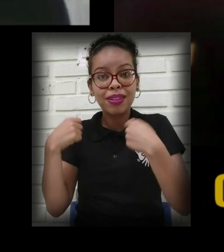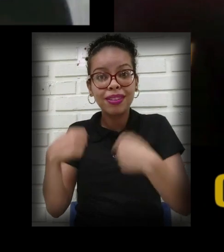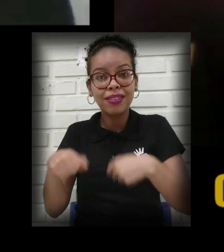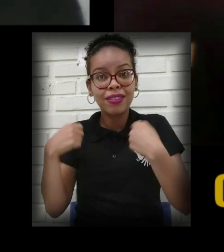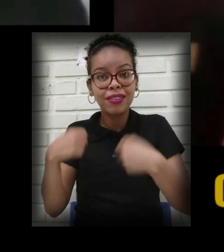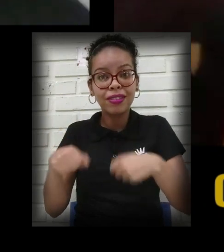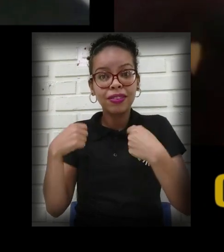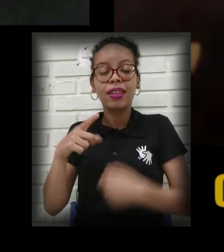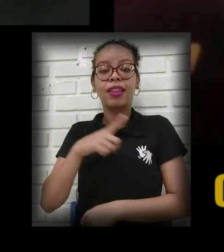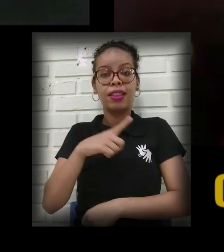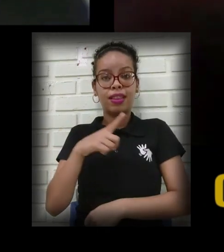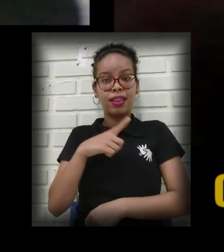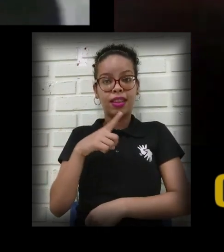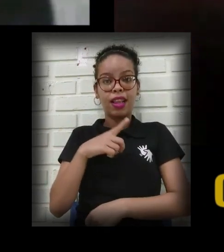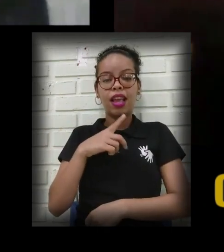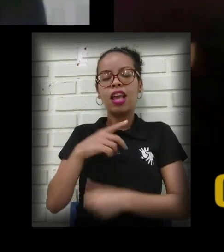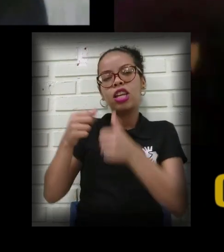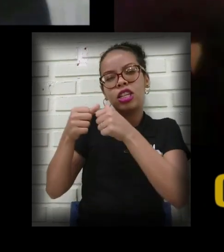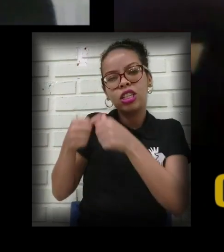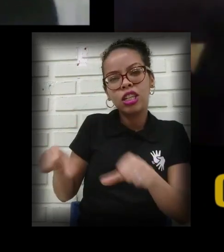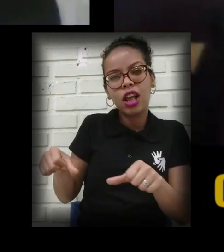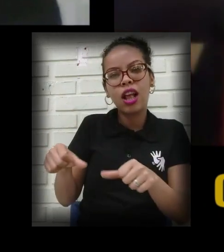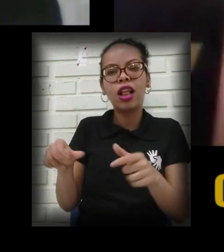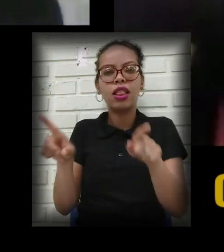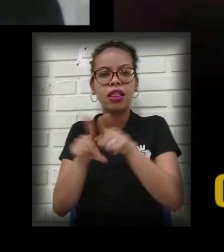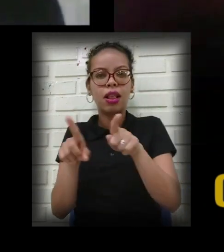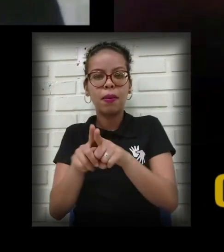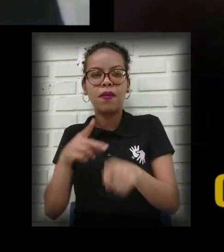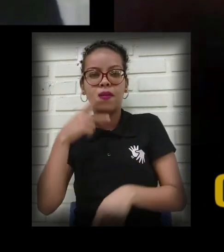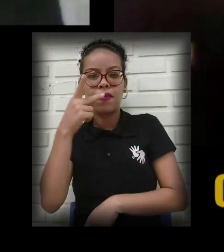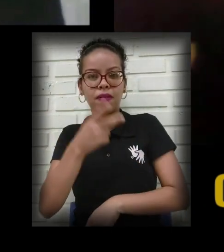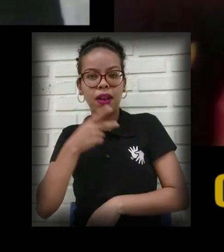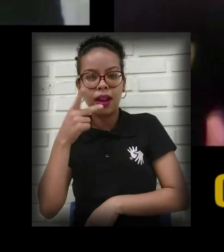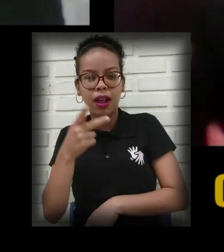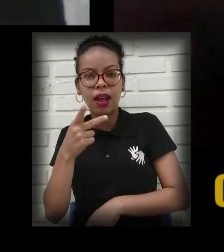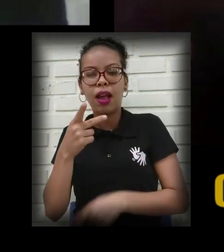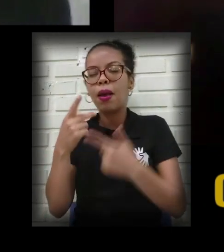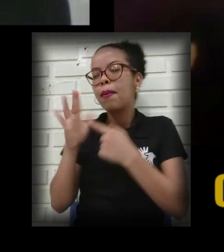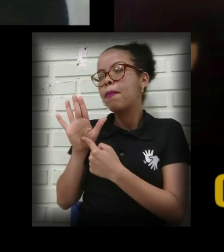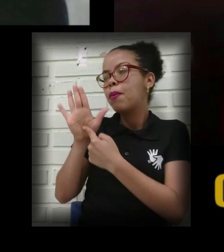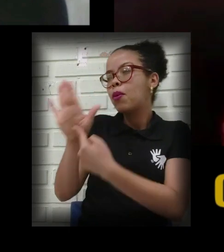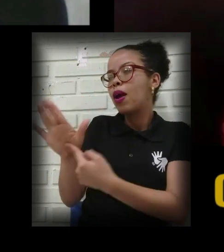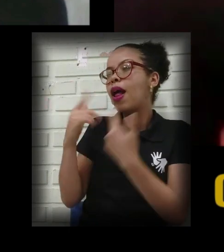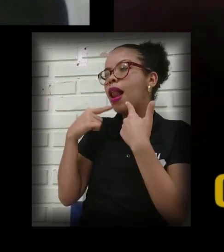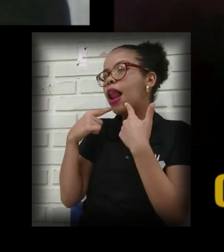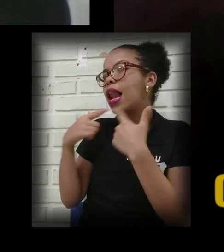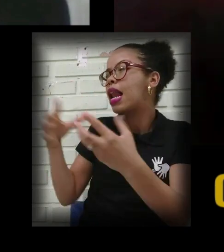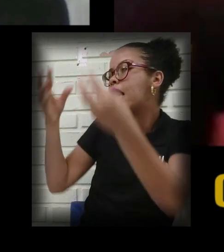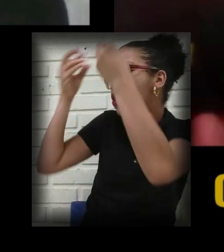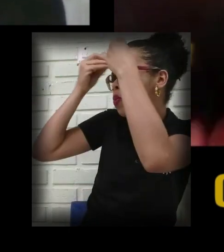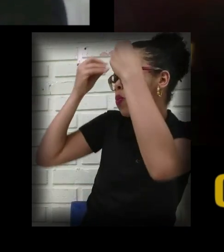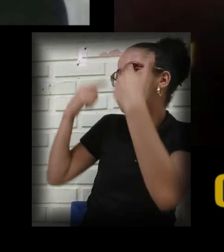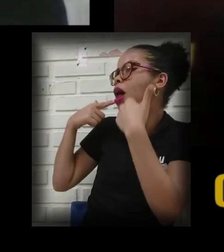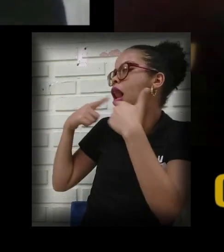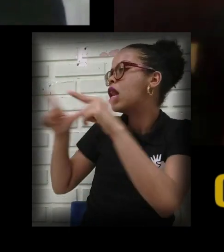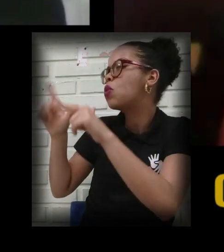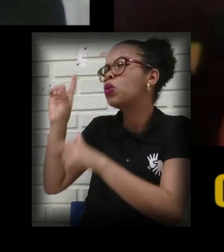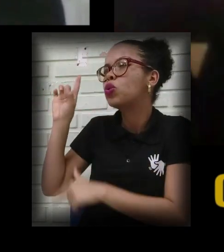e falar e se mostrar e a linguagem, a língua não é algo que só o